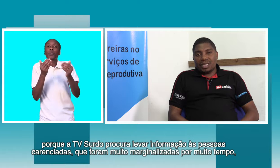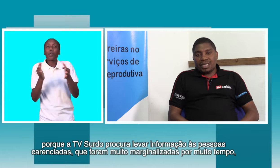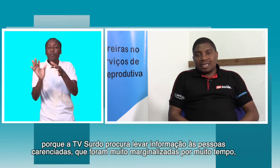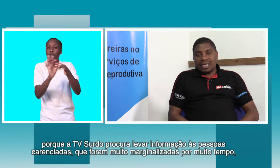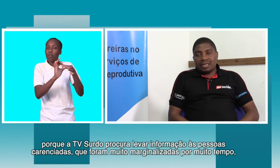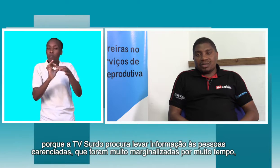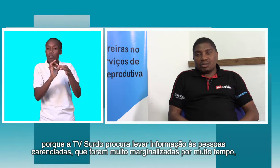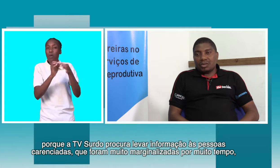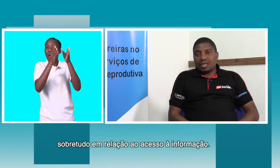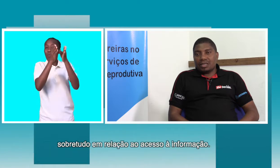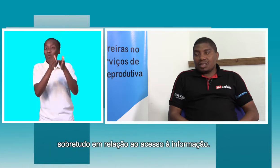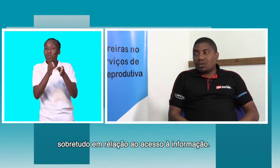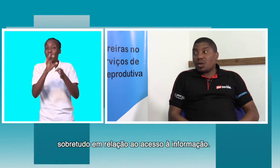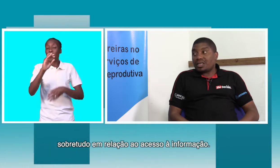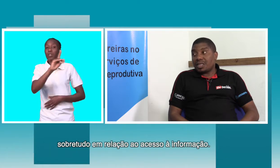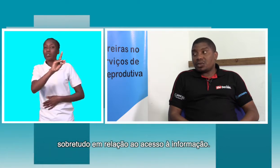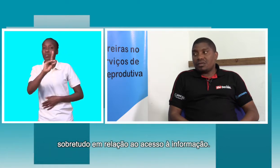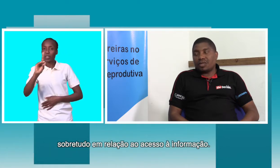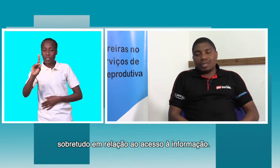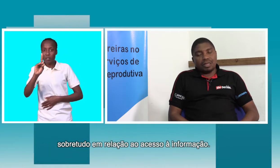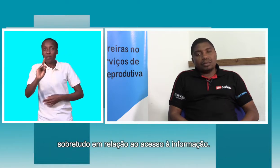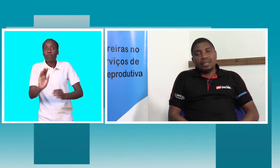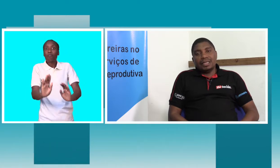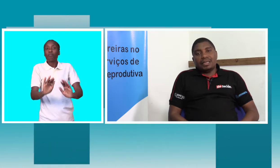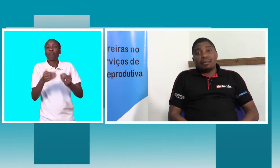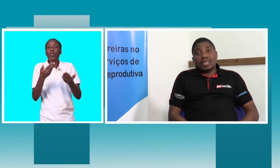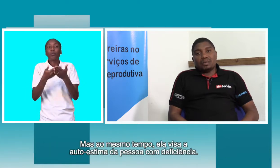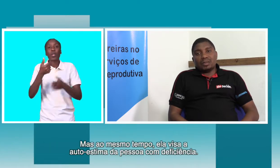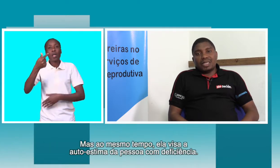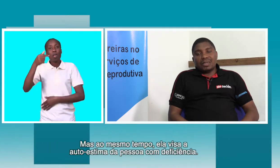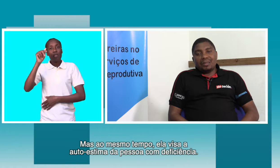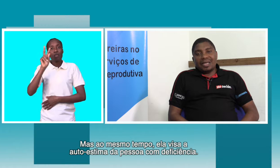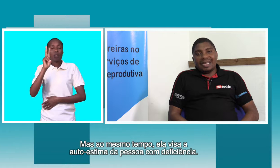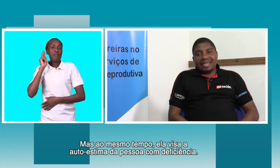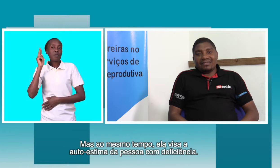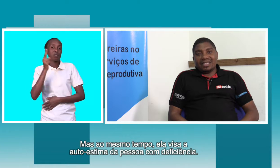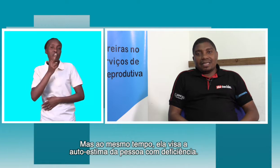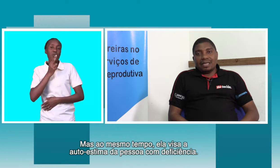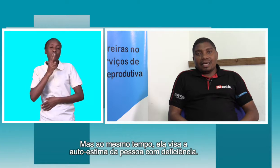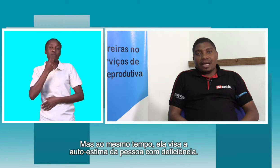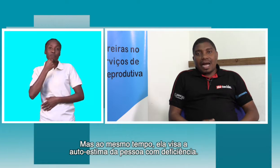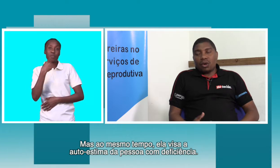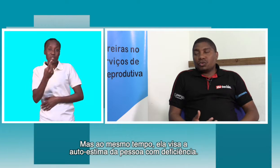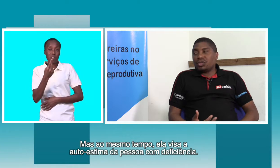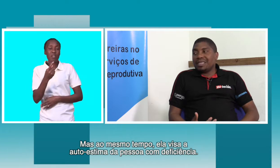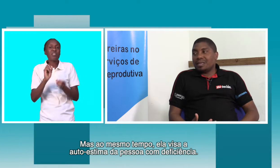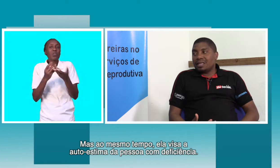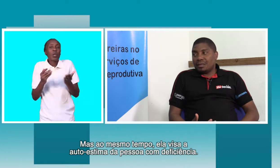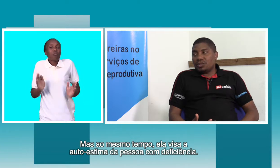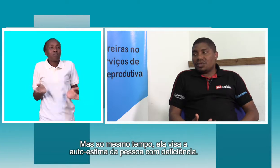marginalizadas, sobretudo em relação ao acesso à informação, mas ao mesmo tempo também ela visa a autoestima da pessoa